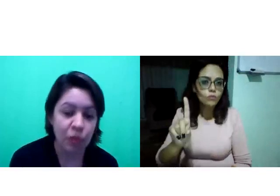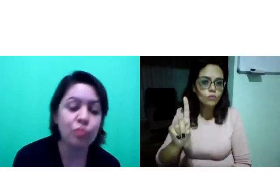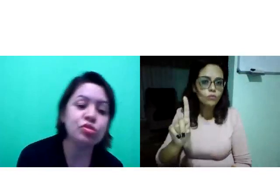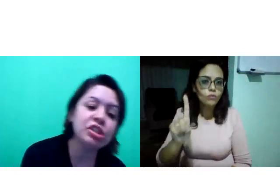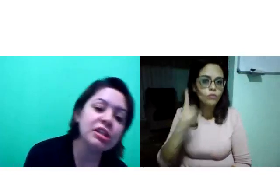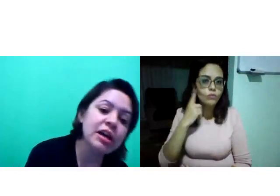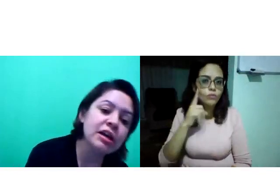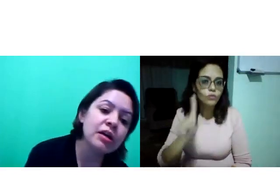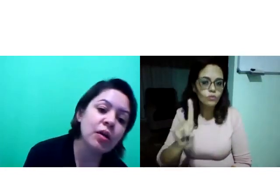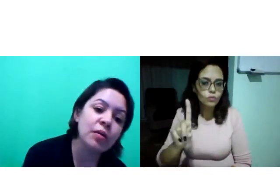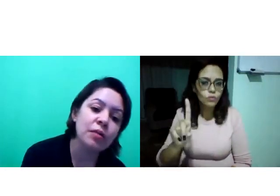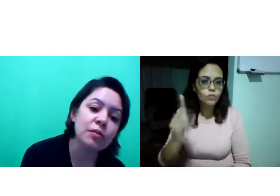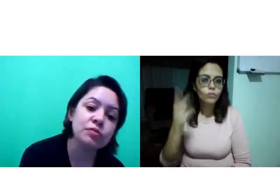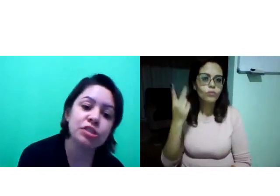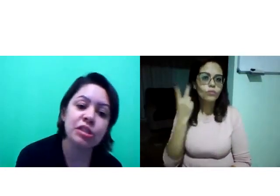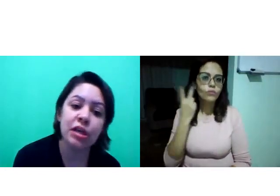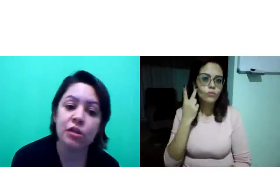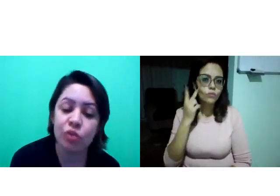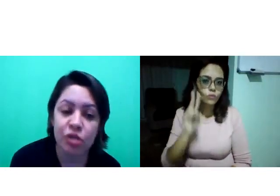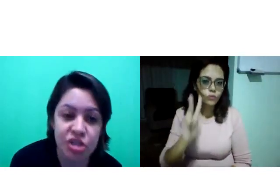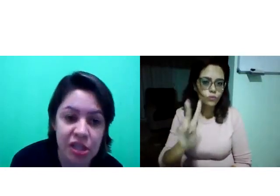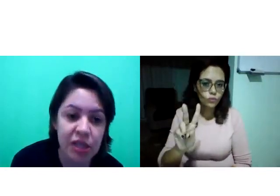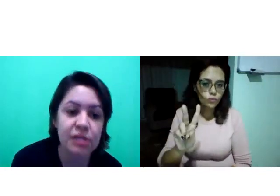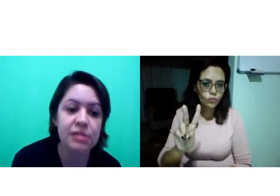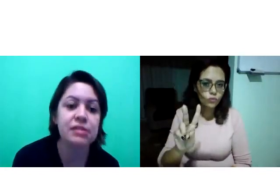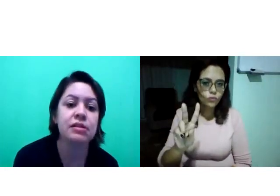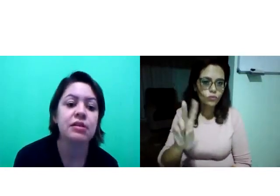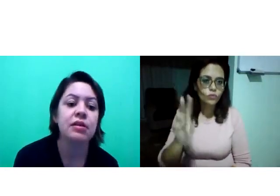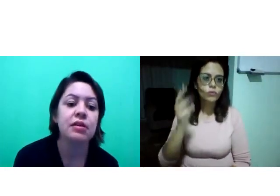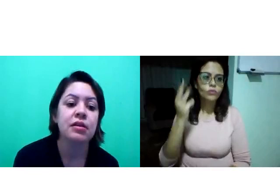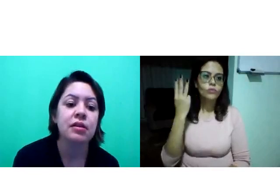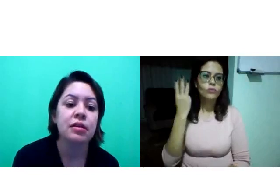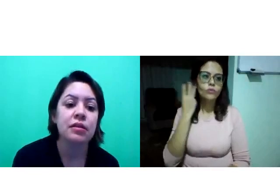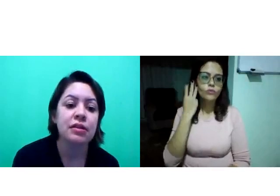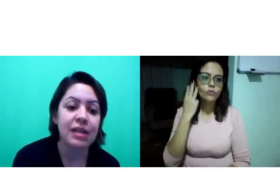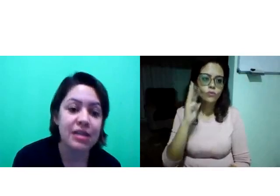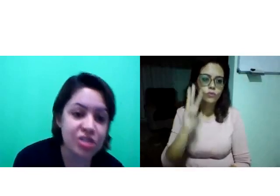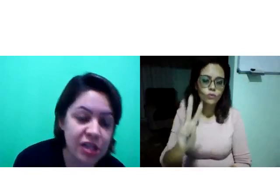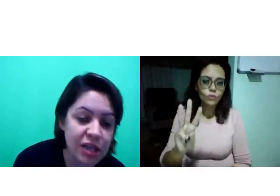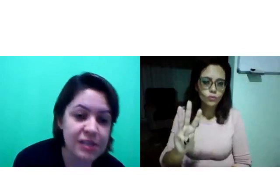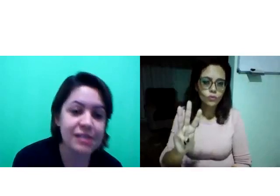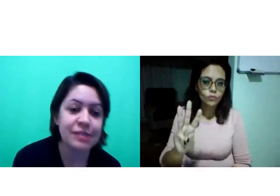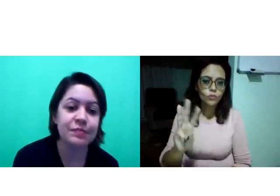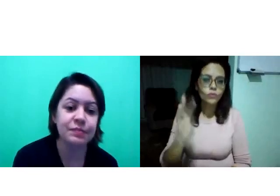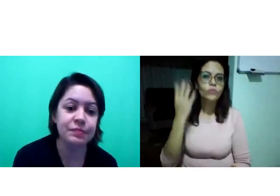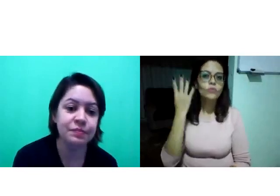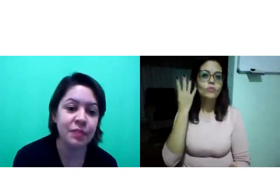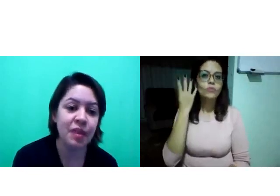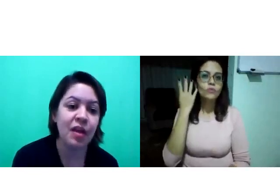Um dia, ó, um dia, dois dias, um dia, três dias,